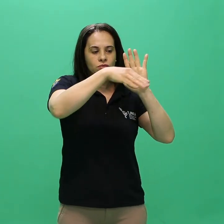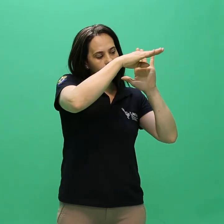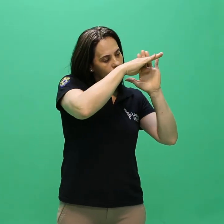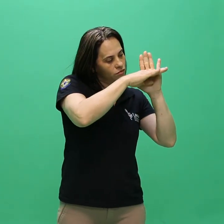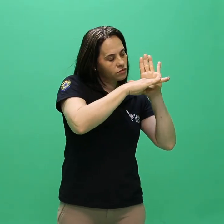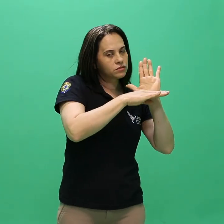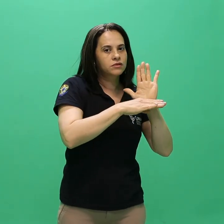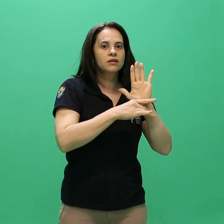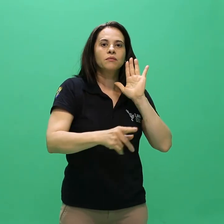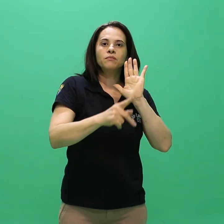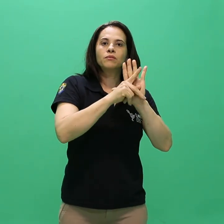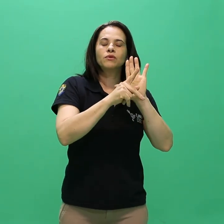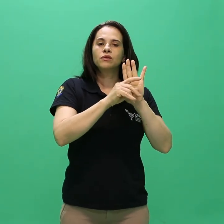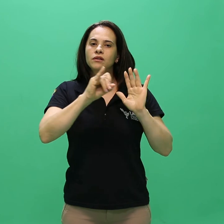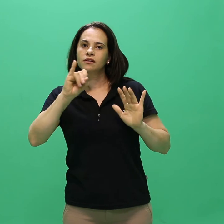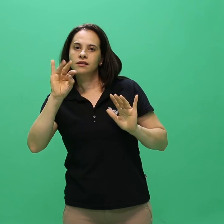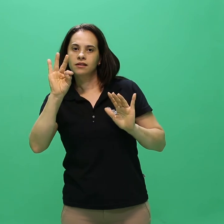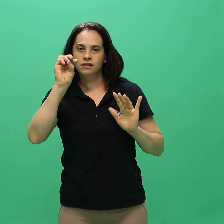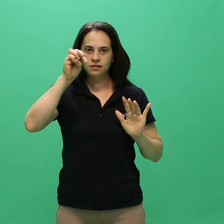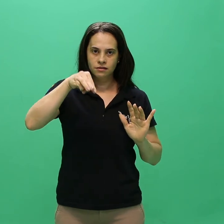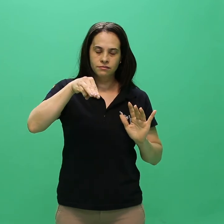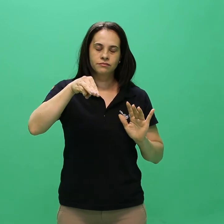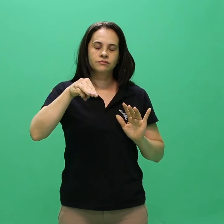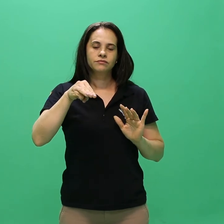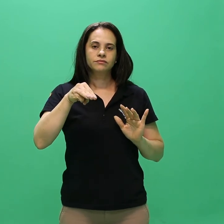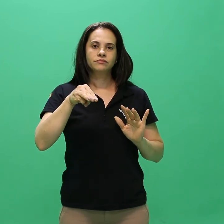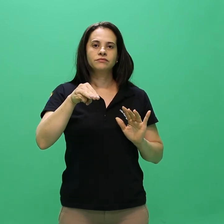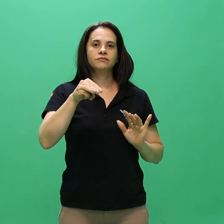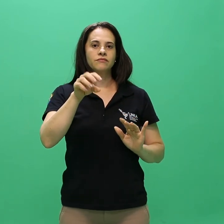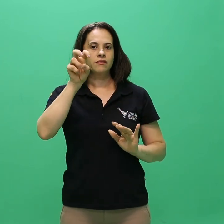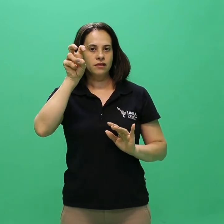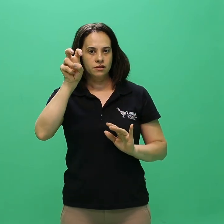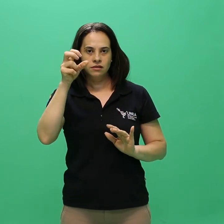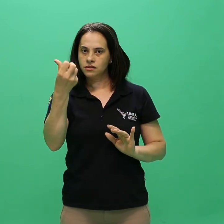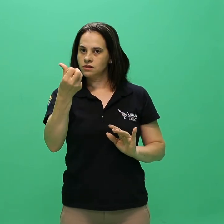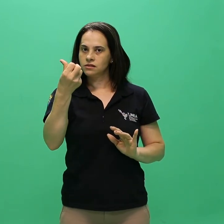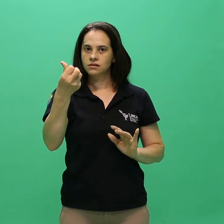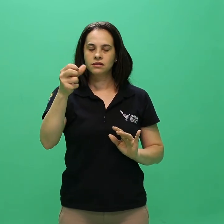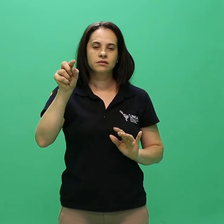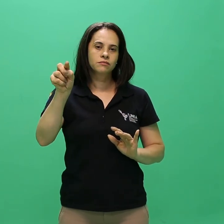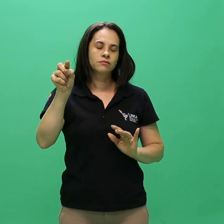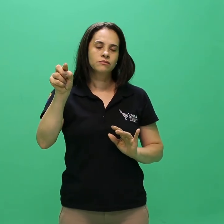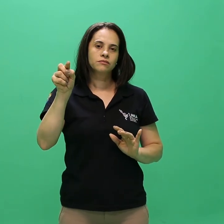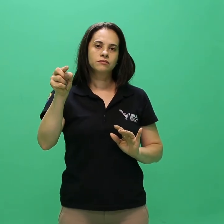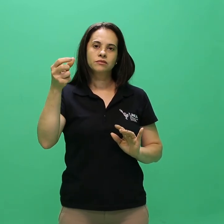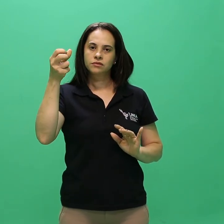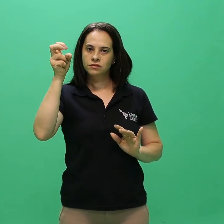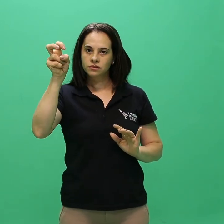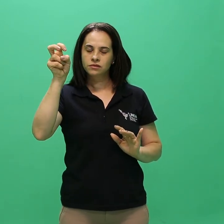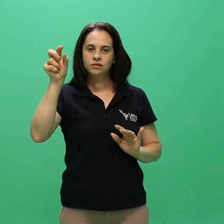com a classificação descreta do item 6